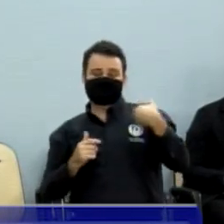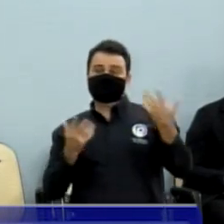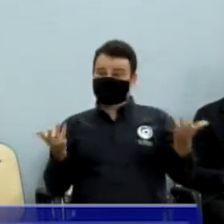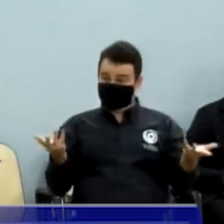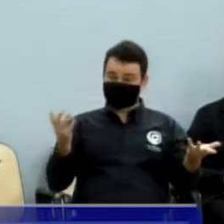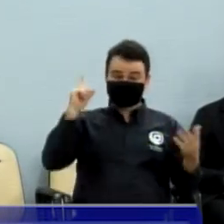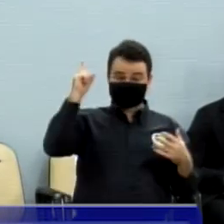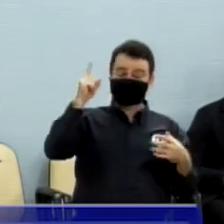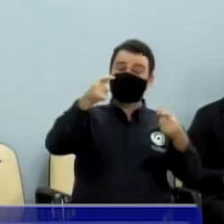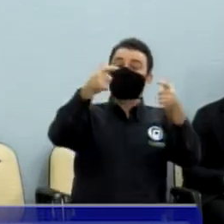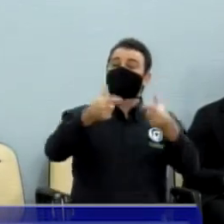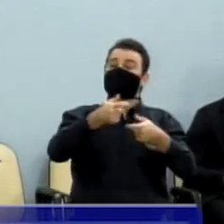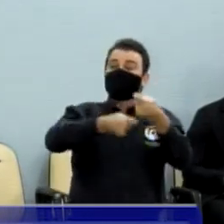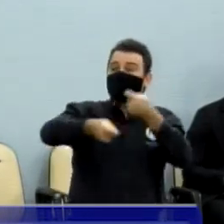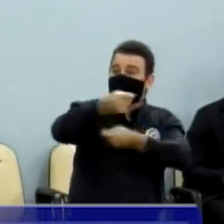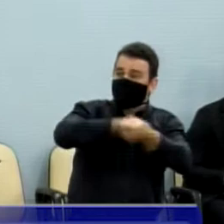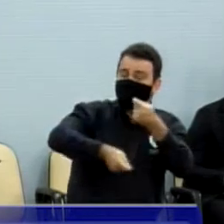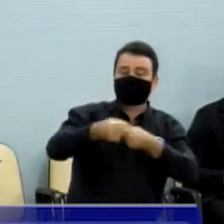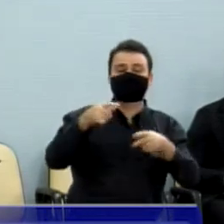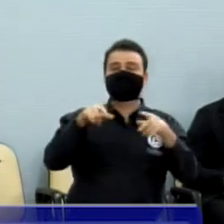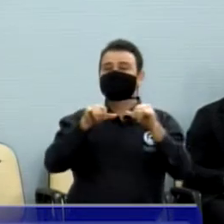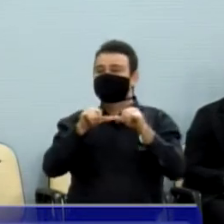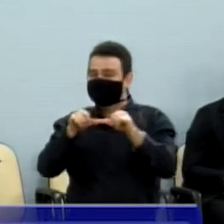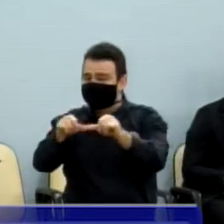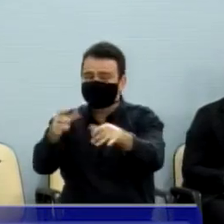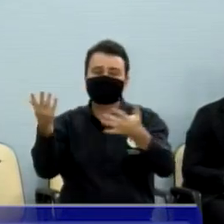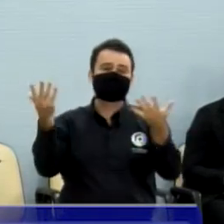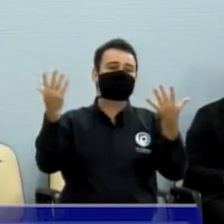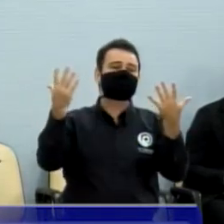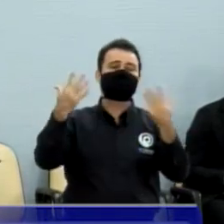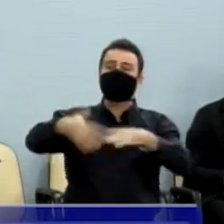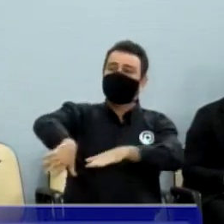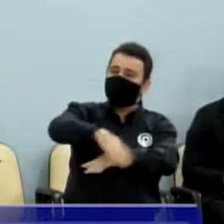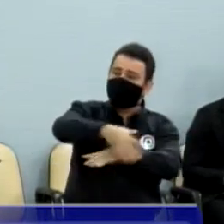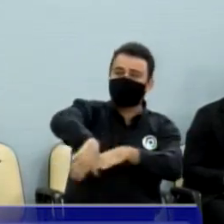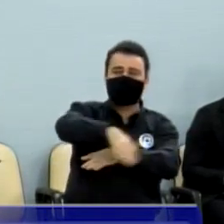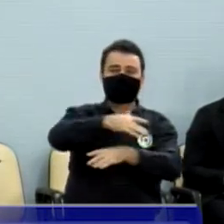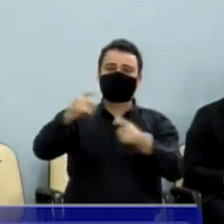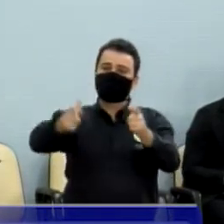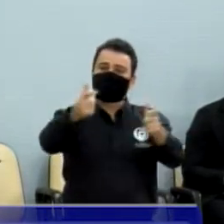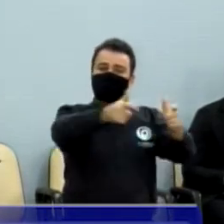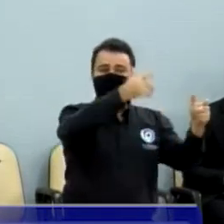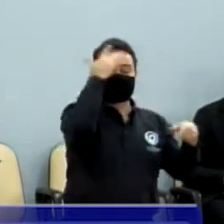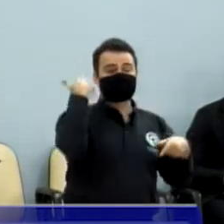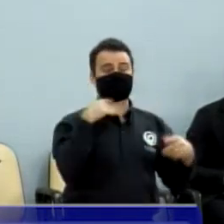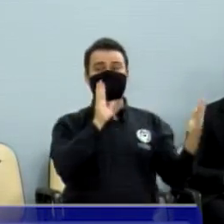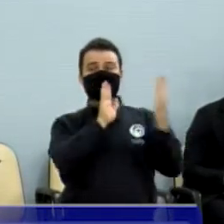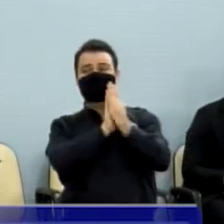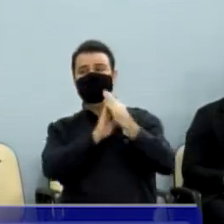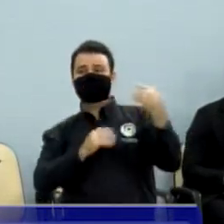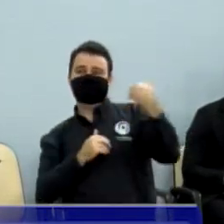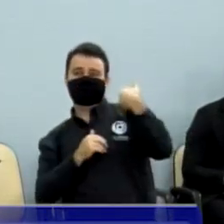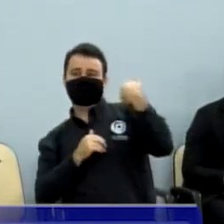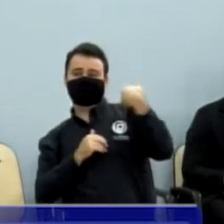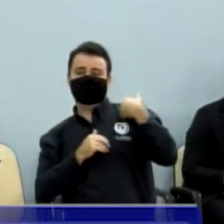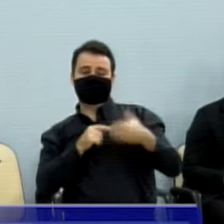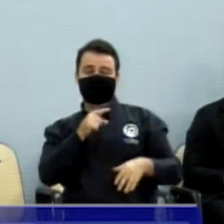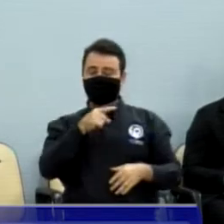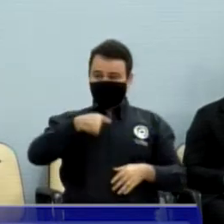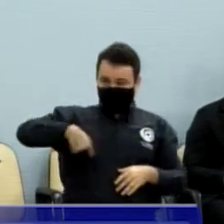lotérica, na fila do mercado, no açougue, nas ruas, e nós somos vereadores, que não somos vereadores de gabinete, somos vereadores